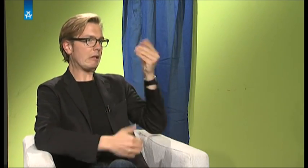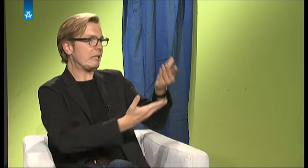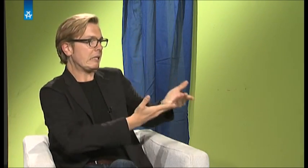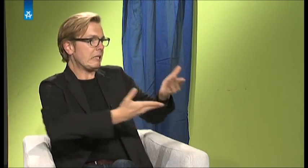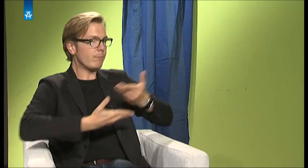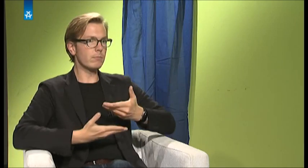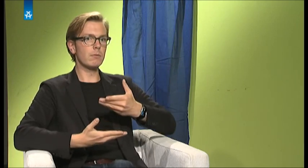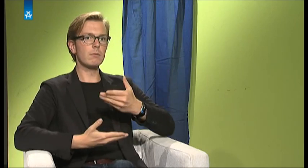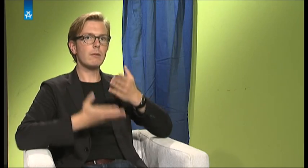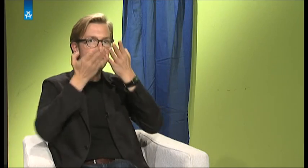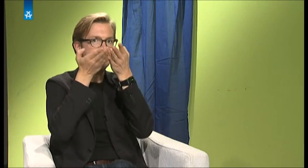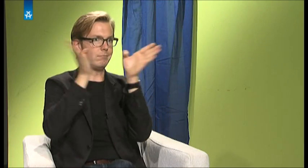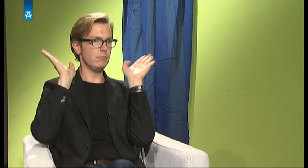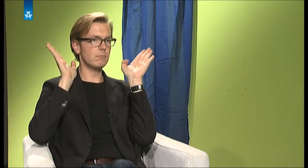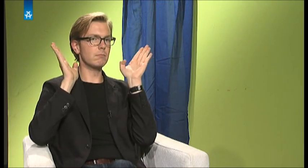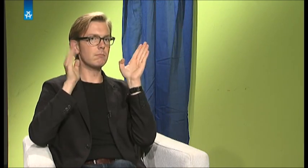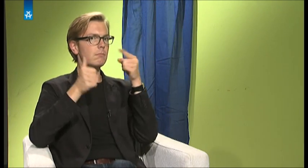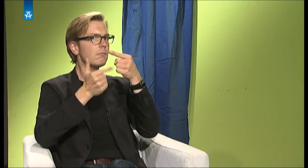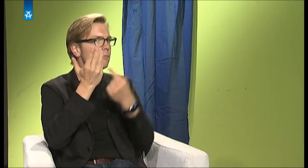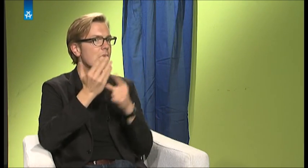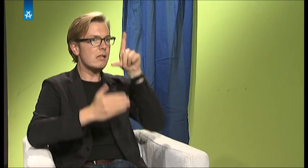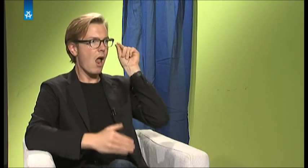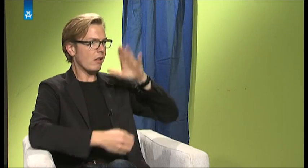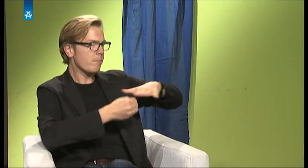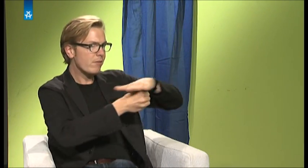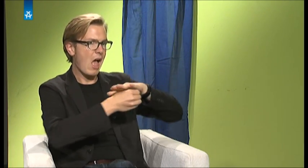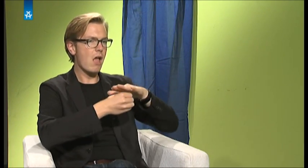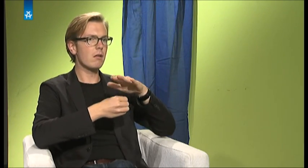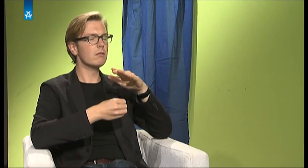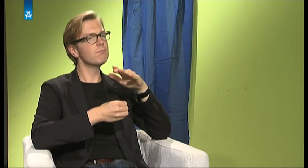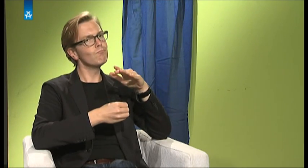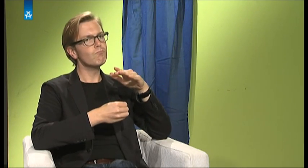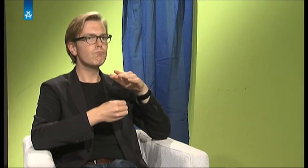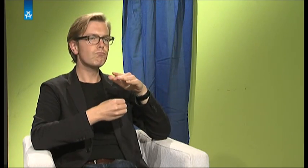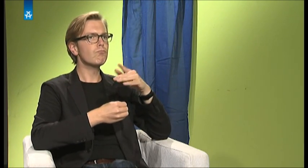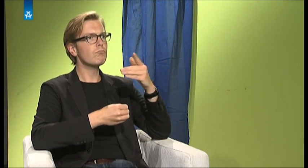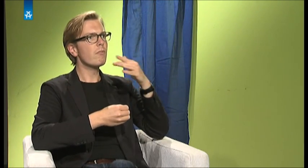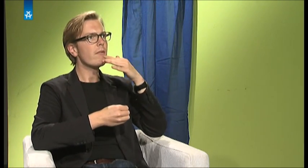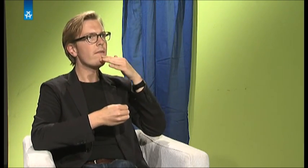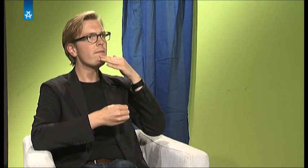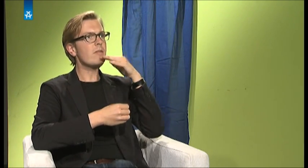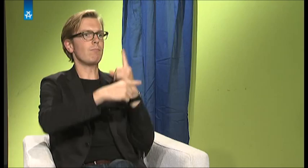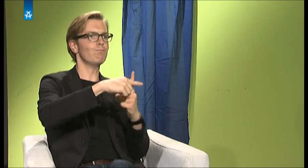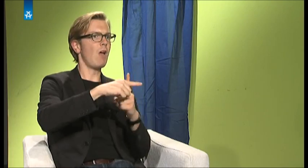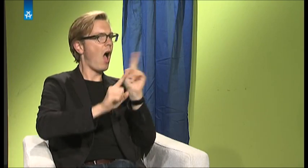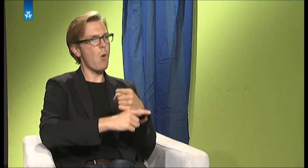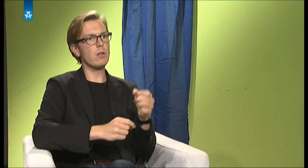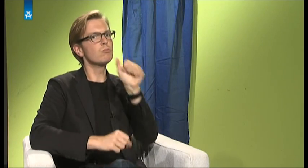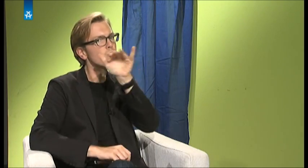bin auch der Universität in Gellodad ziemlich dankbar, sondern auch, weil es nicht nur positive Dinge gibt, sondern auch negative Dinge. Wobei dieses